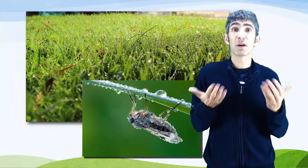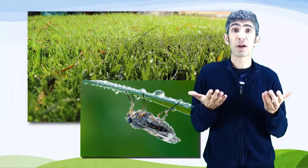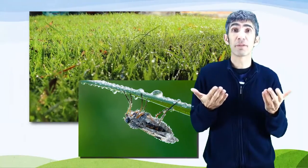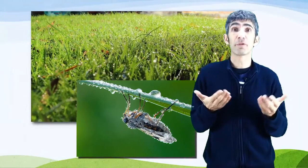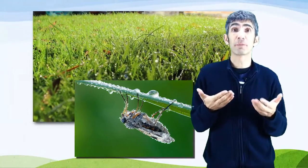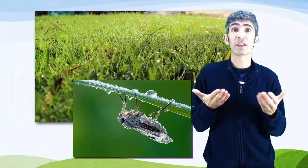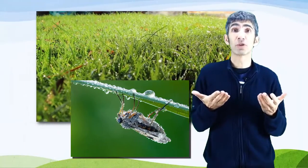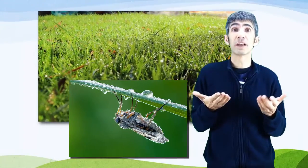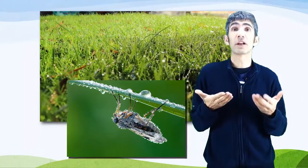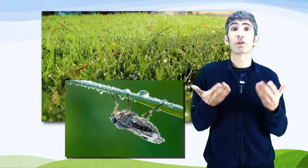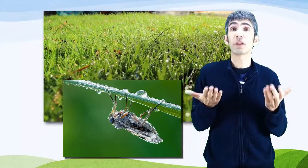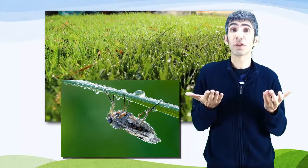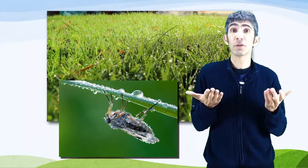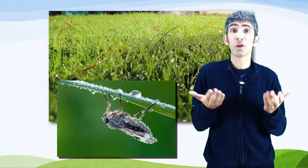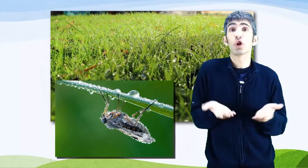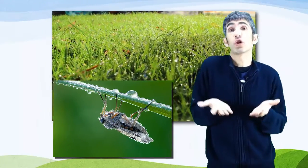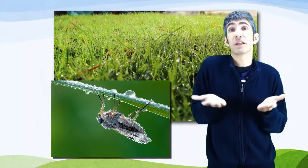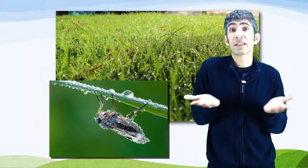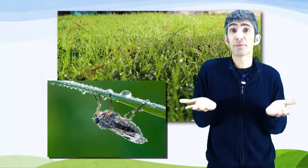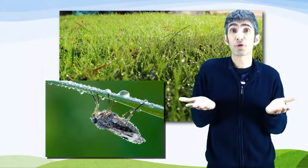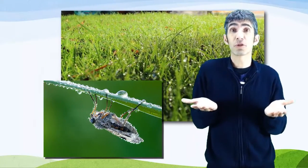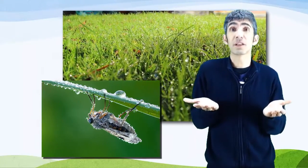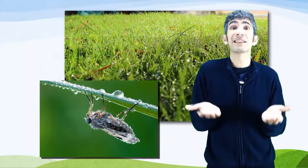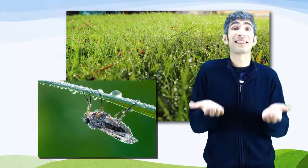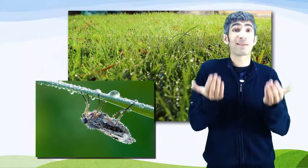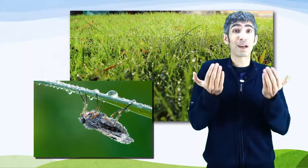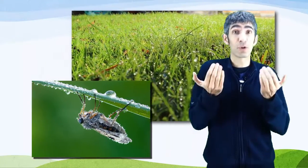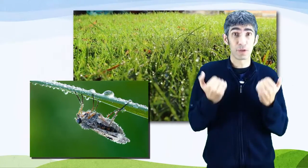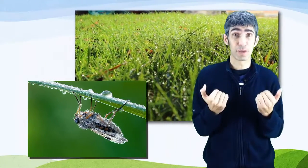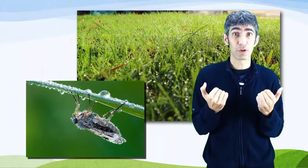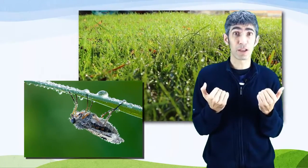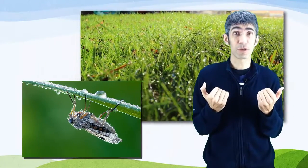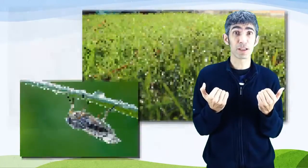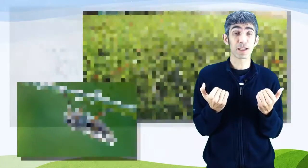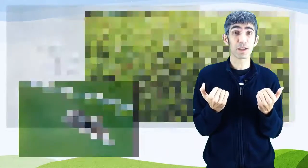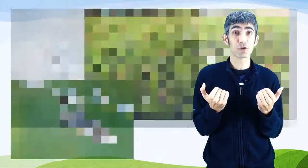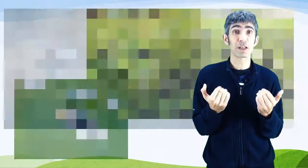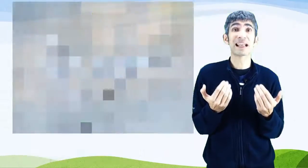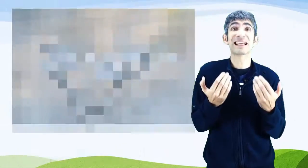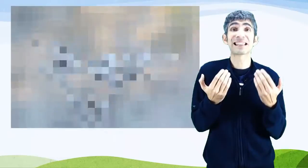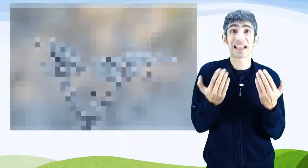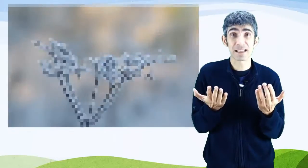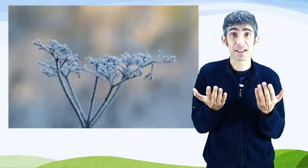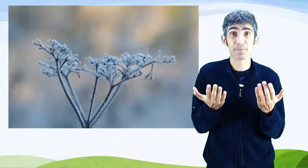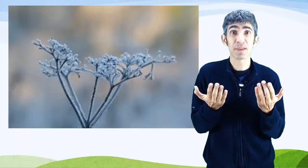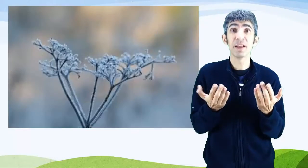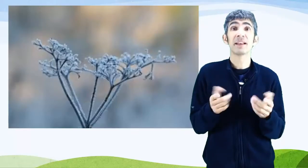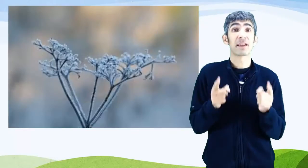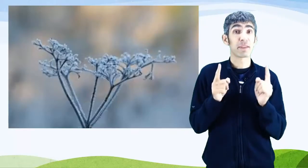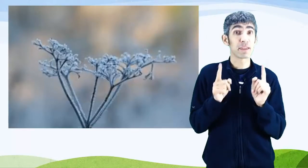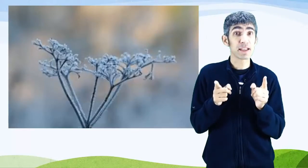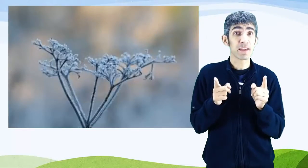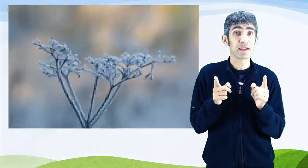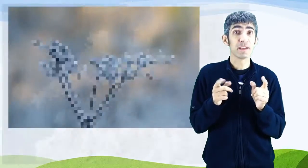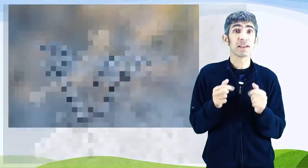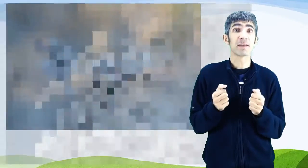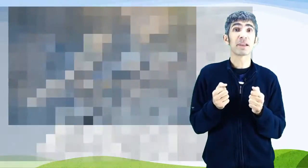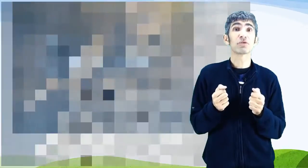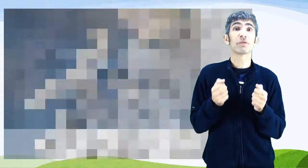agua formando el rocío o si estamos debajo de 0 grados centígrados, la escarcha. La cencellada también es un